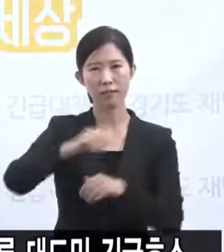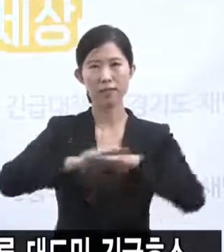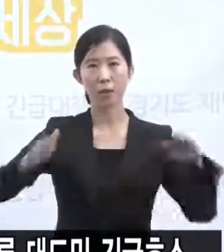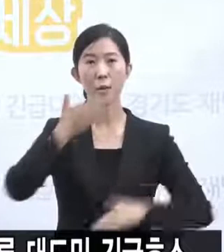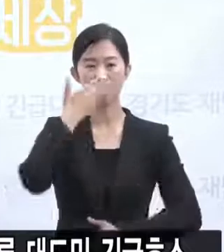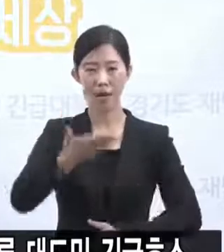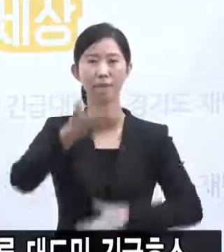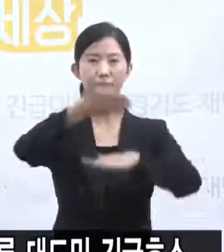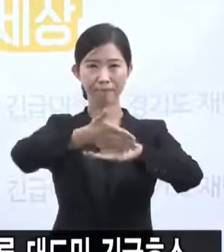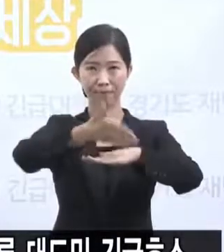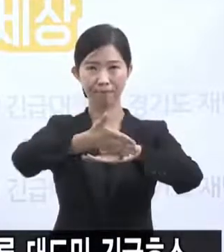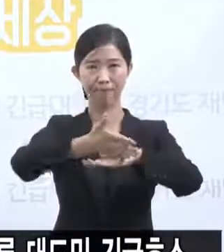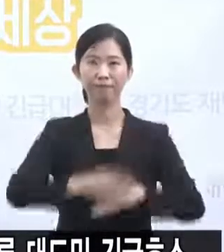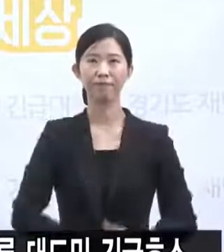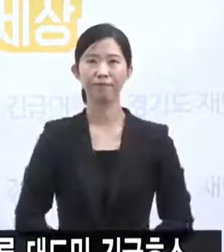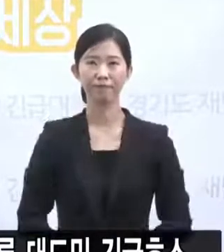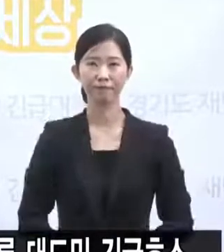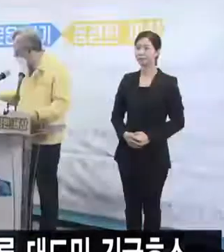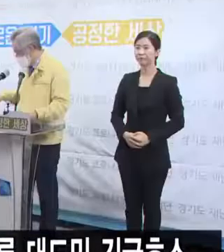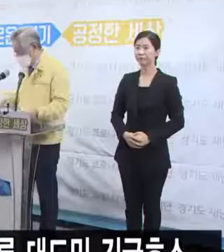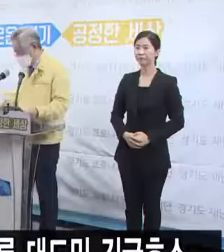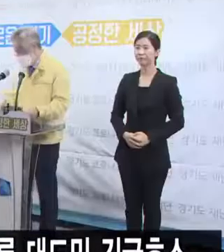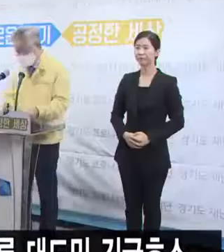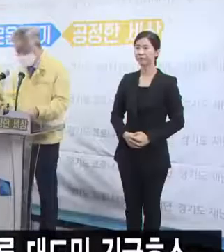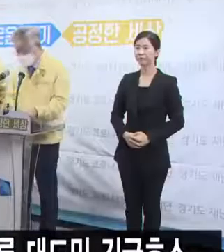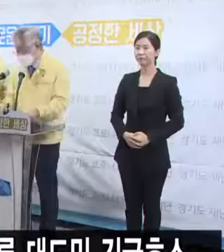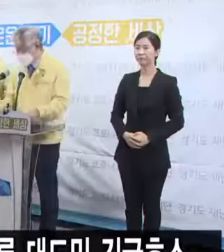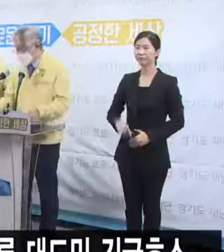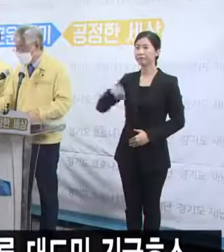이어 질의응답을 진행하겠습니다. 좀 가까이 오세요.